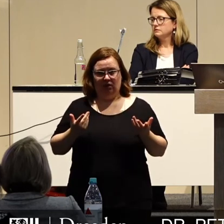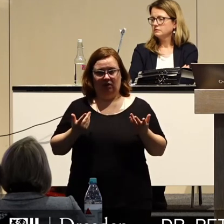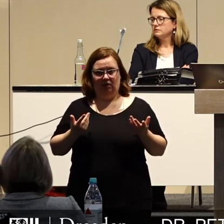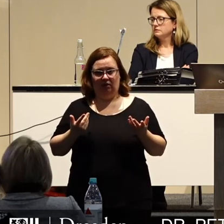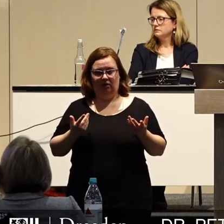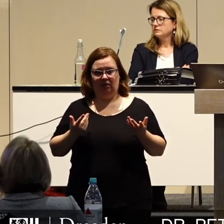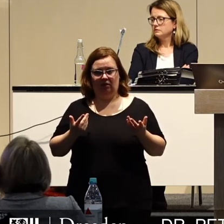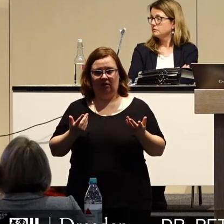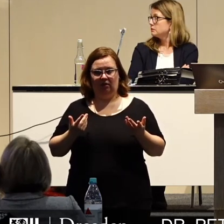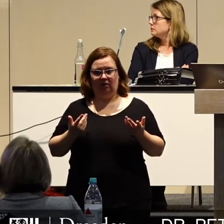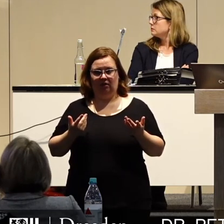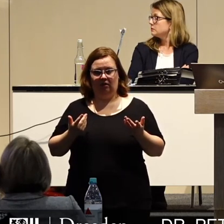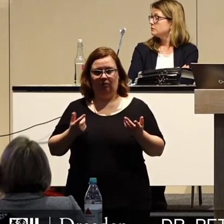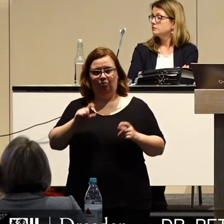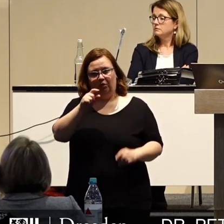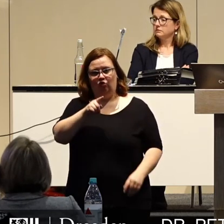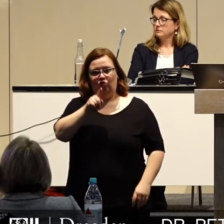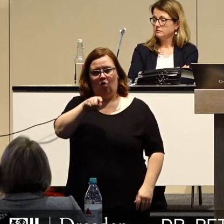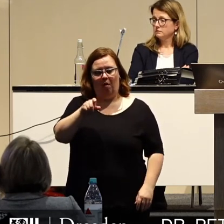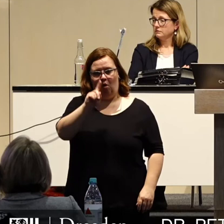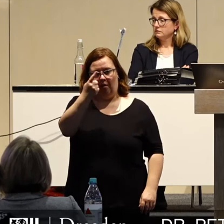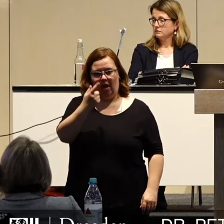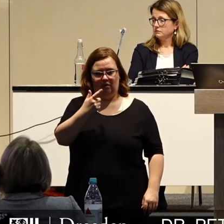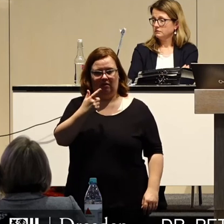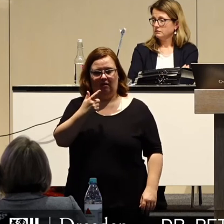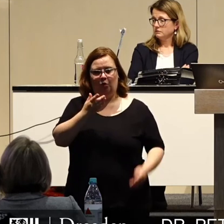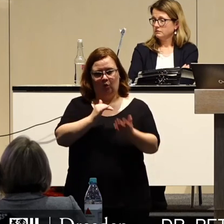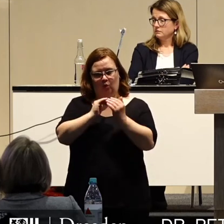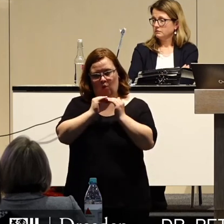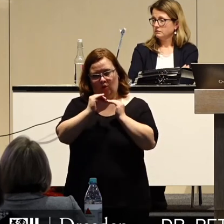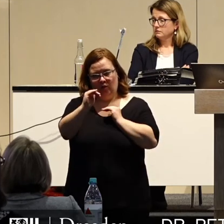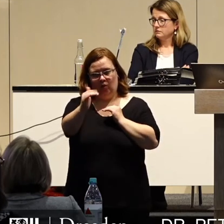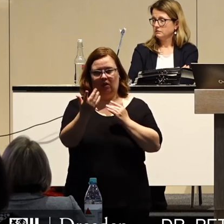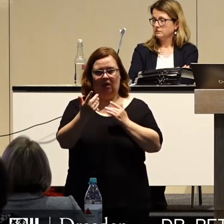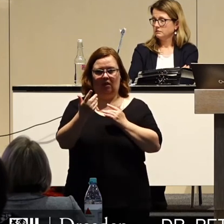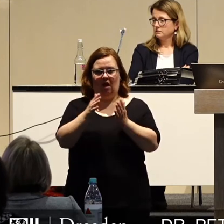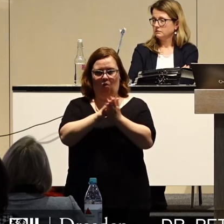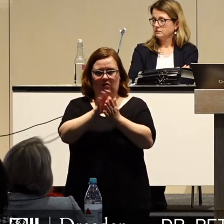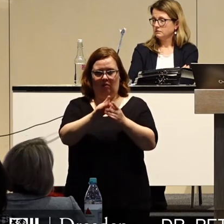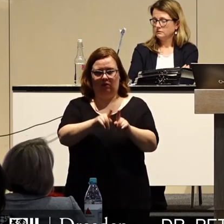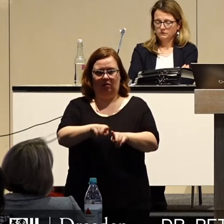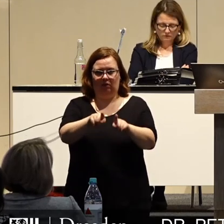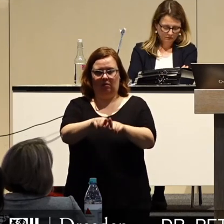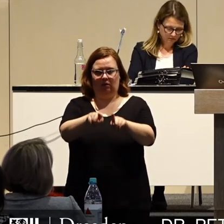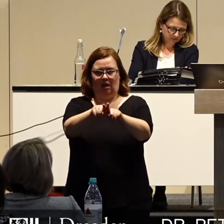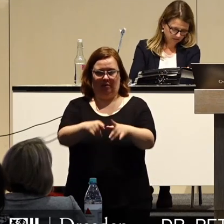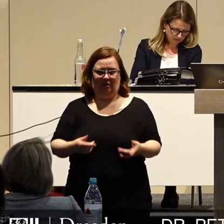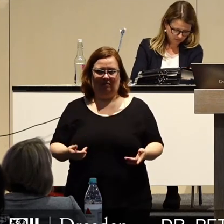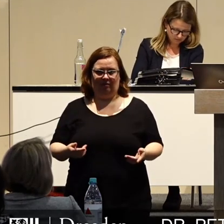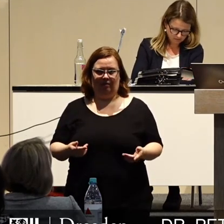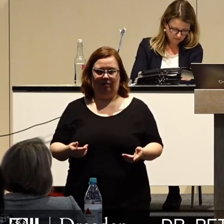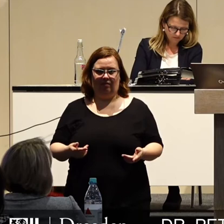sehen das bisschen da, das kriegt der Oberbürgermeister. Sie sehen die Kontinuität in seinen Ausgabemöglichkeiten.